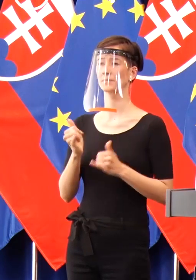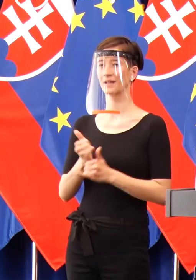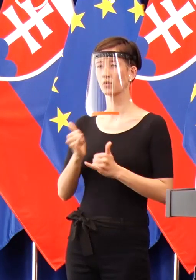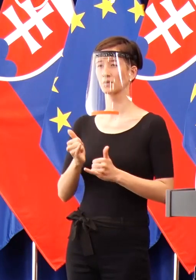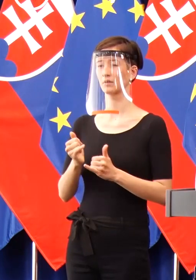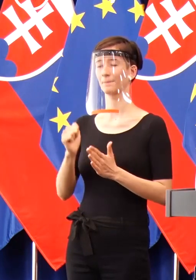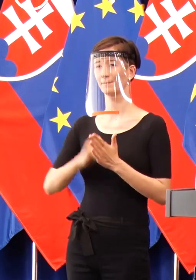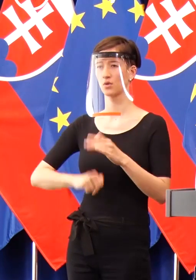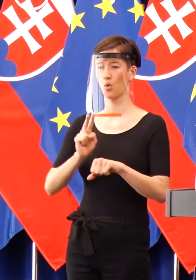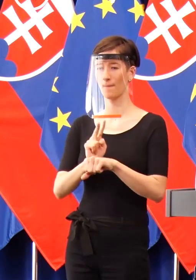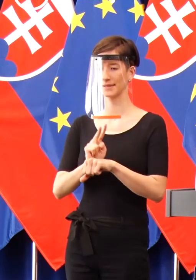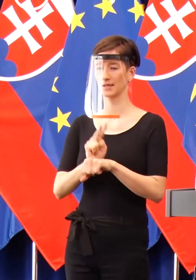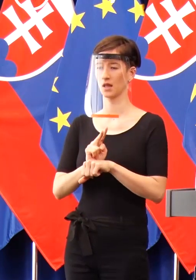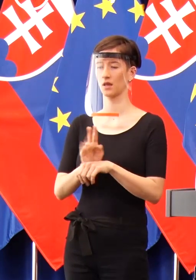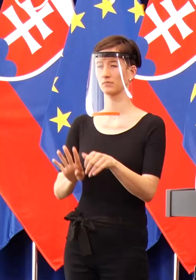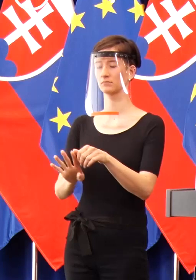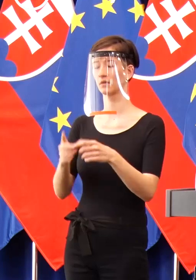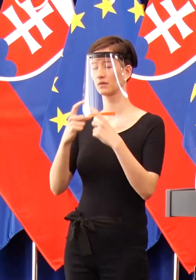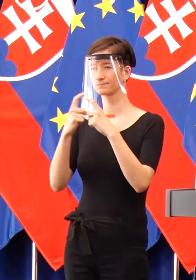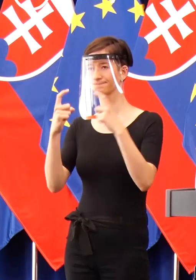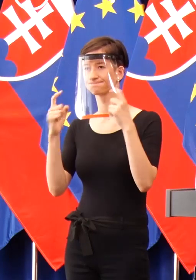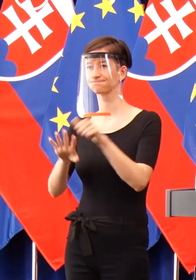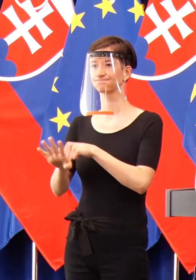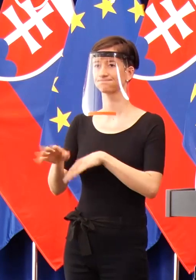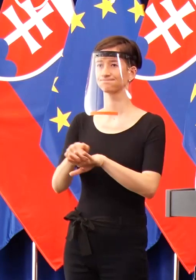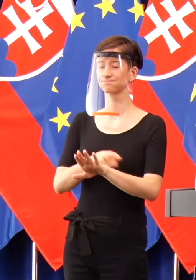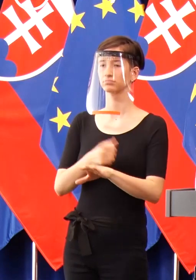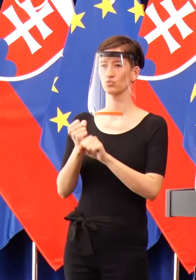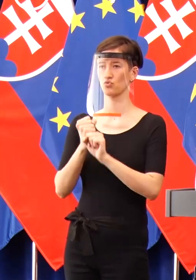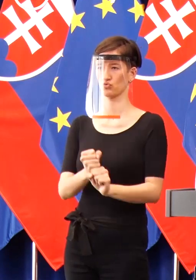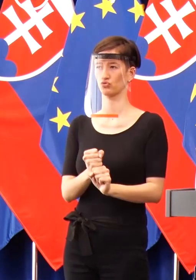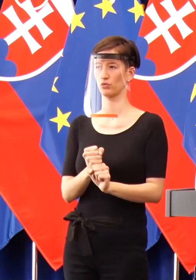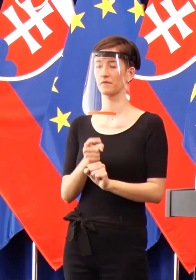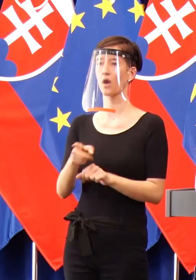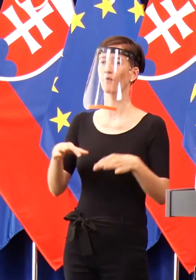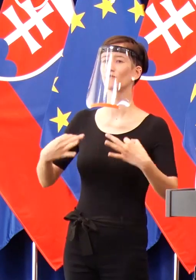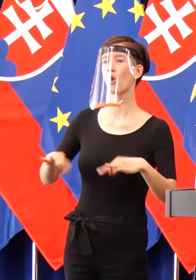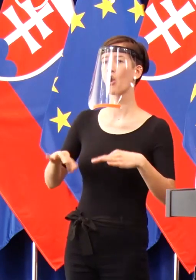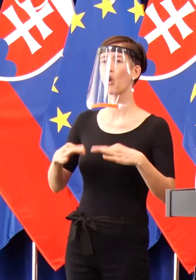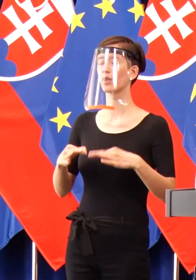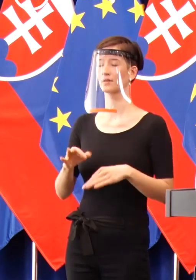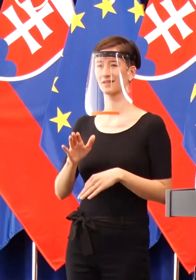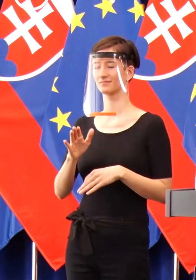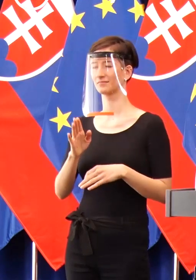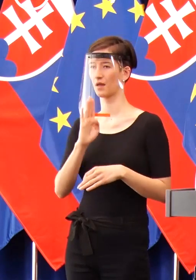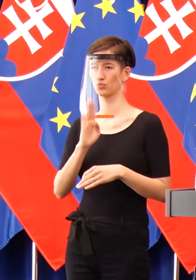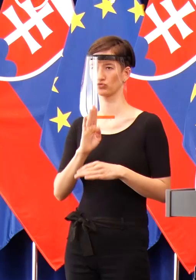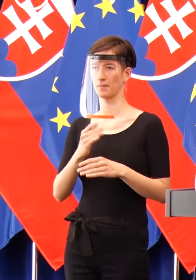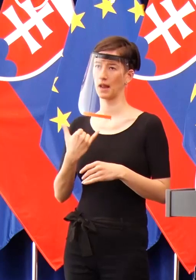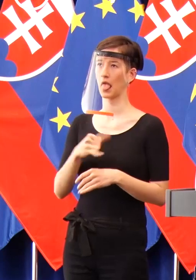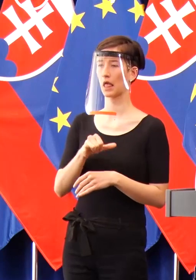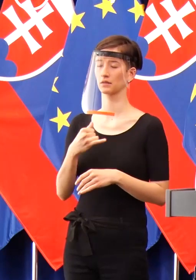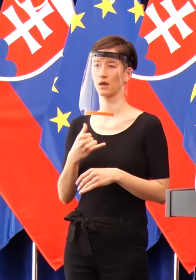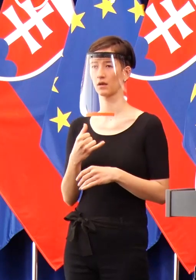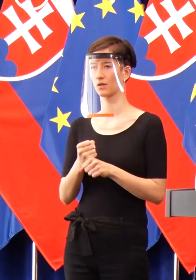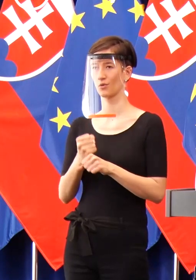hygienické pravidla, ktoré sme si zaviedli, neupúšťajme z nich, akokoľvek by sa nám chcelo, akokoľvek by nám bolo horko v tom